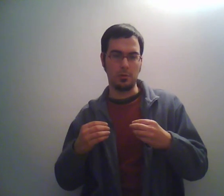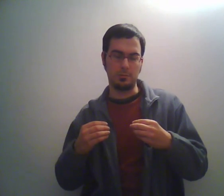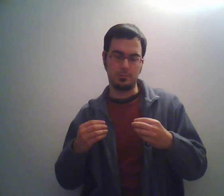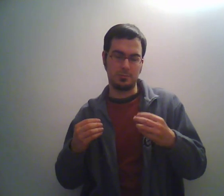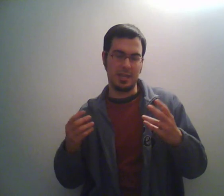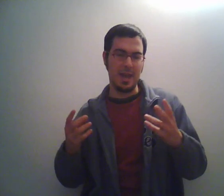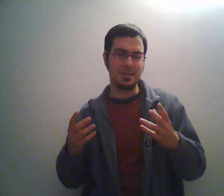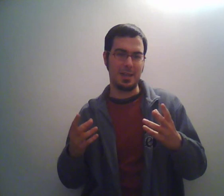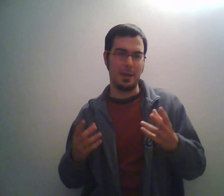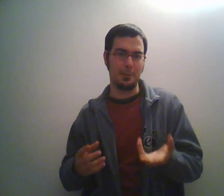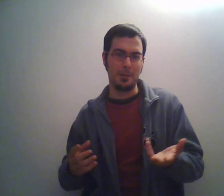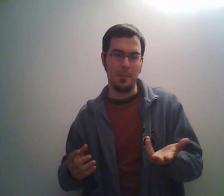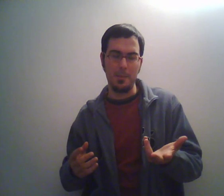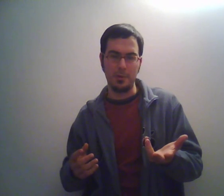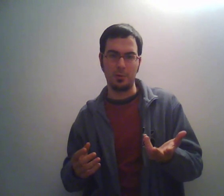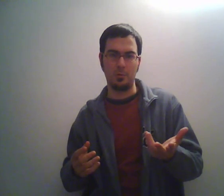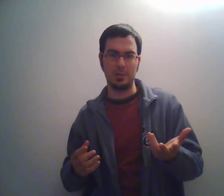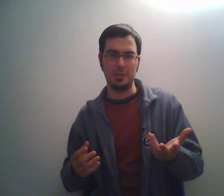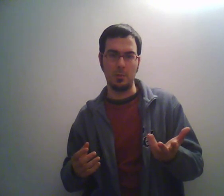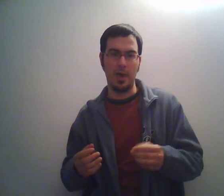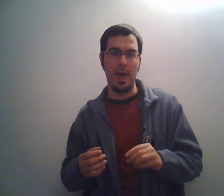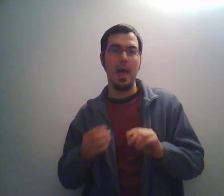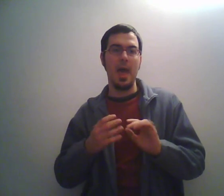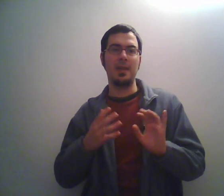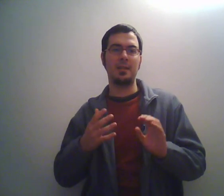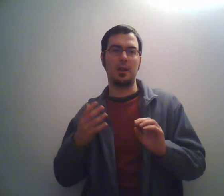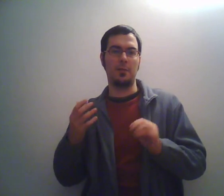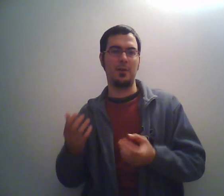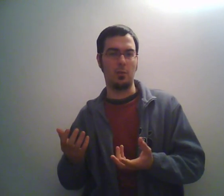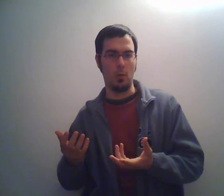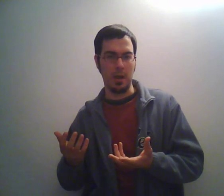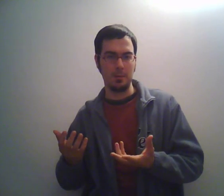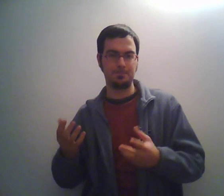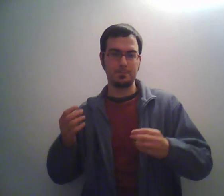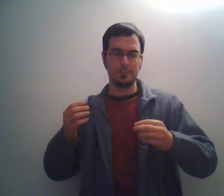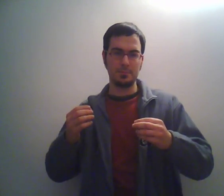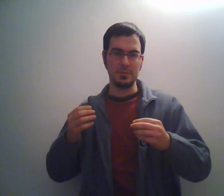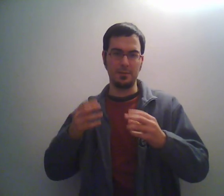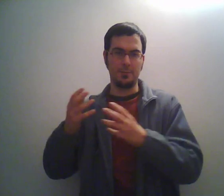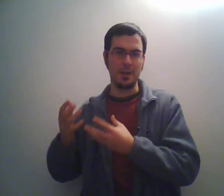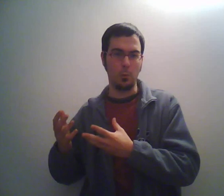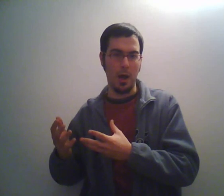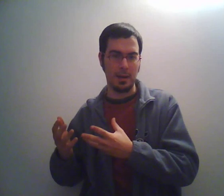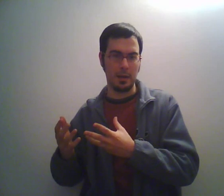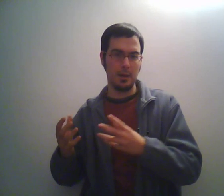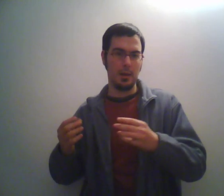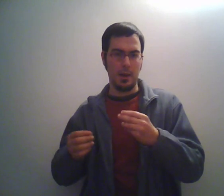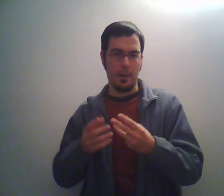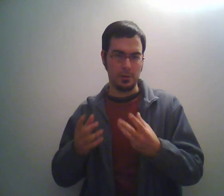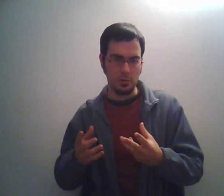sketch che a me è piaciuto moltissimo che è Enter the Fatone The Fat One anche questo è un